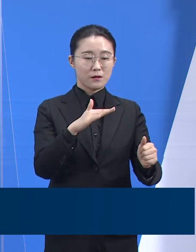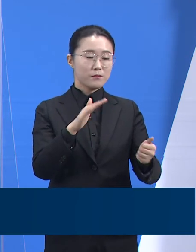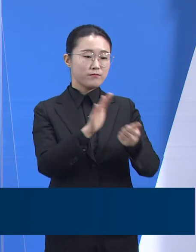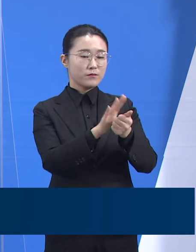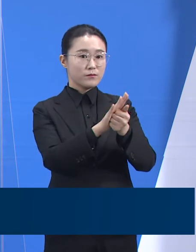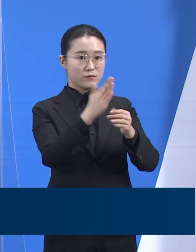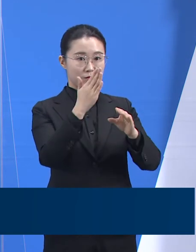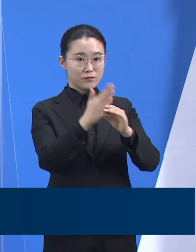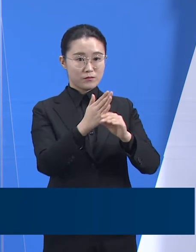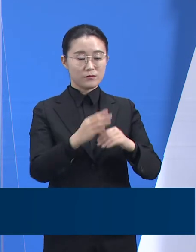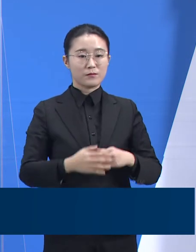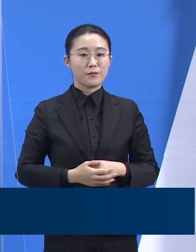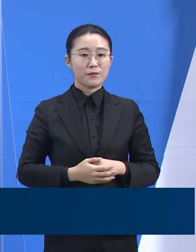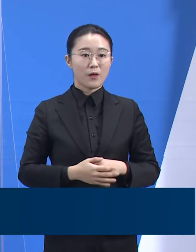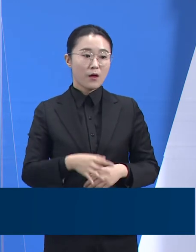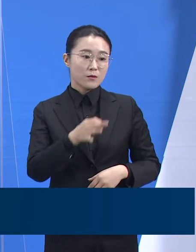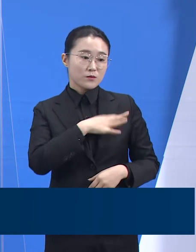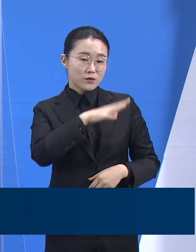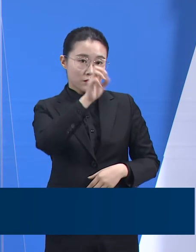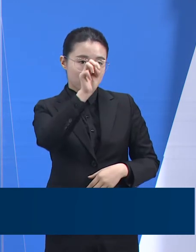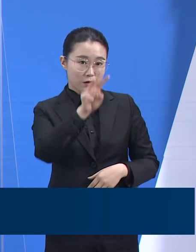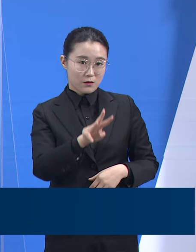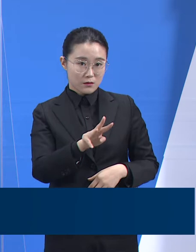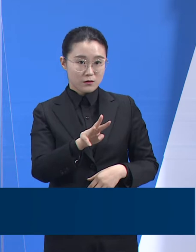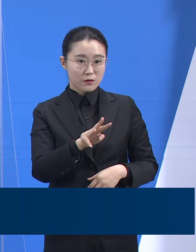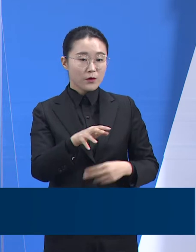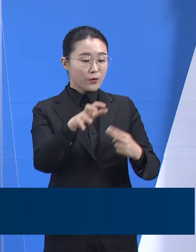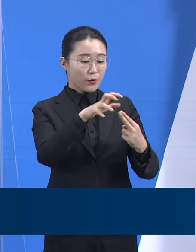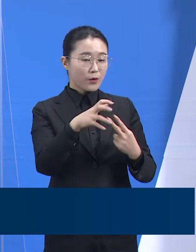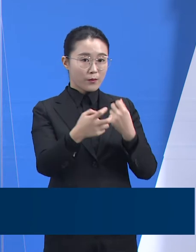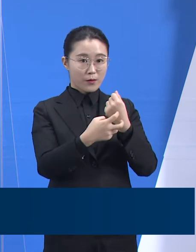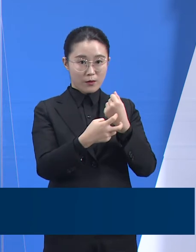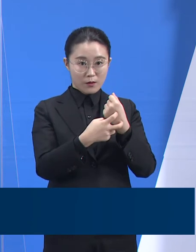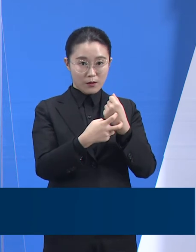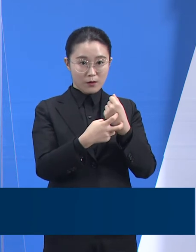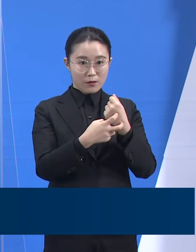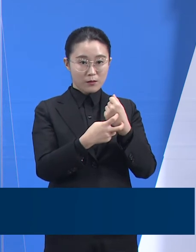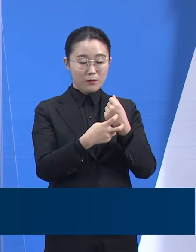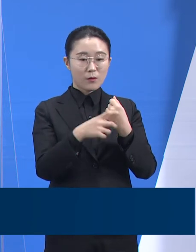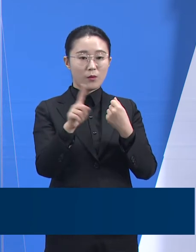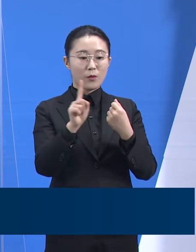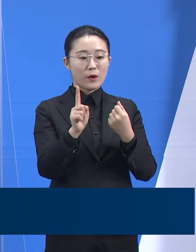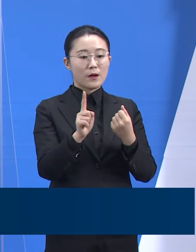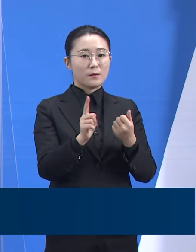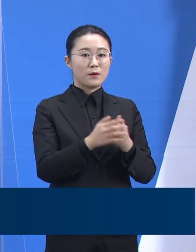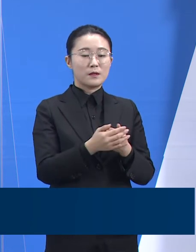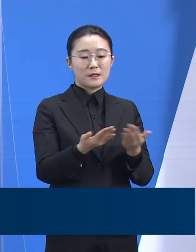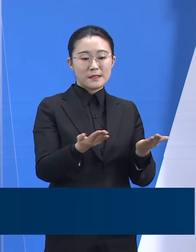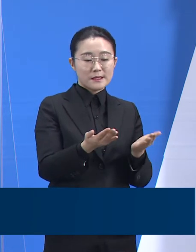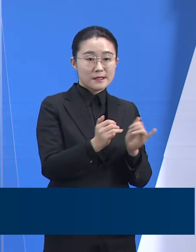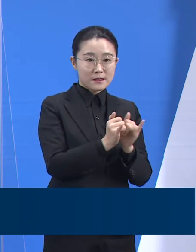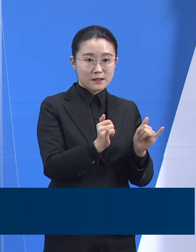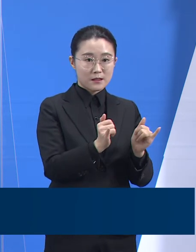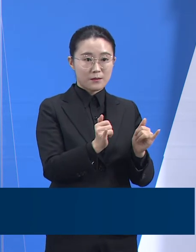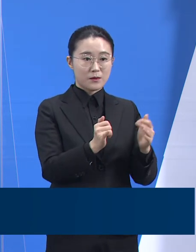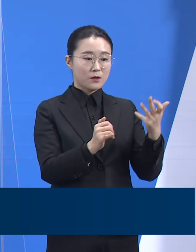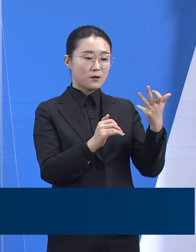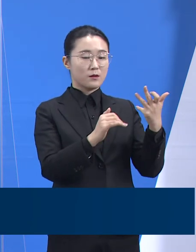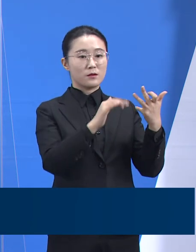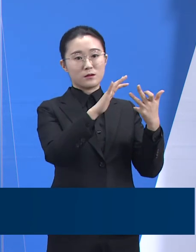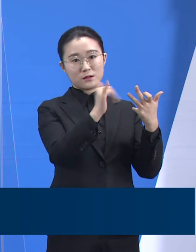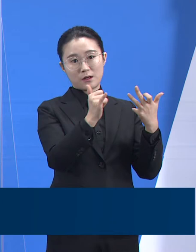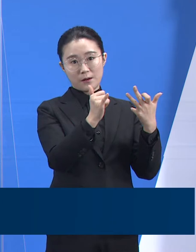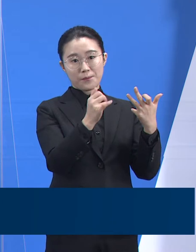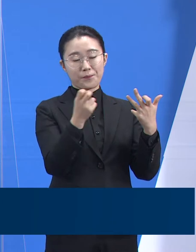부천시 효플라스 요양병원에 중수부원 파견 간호인력 18명이 그리고 고향 미소아침 요양병원에